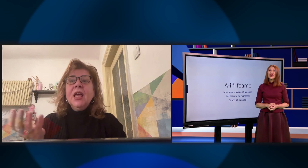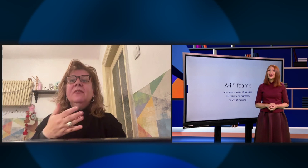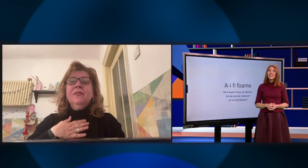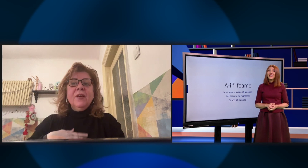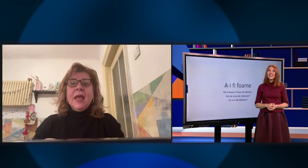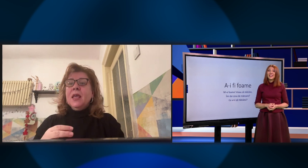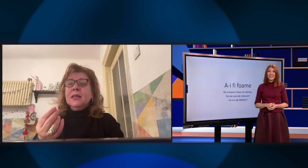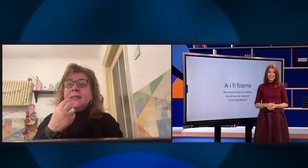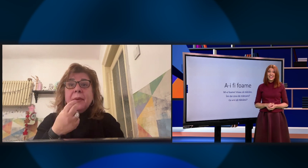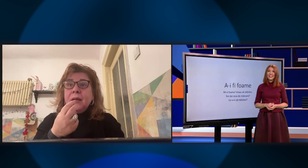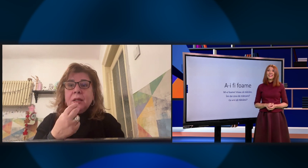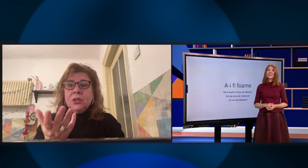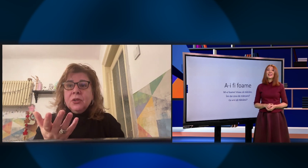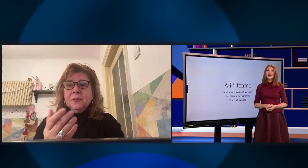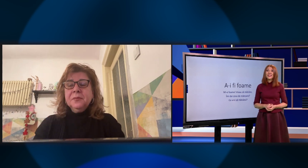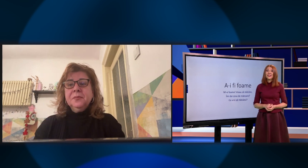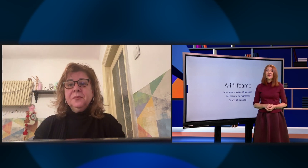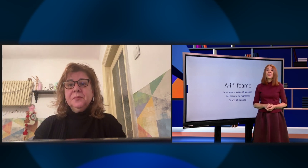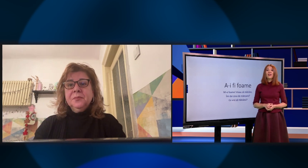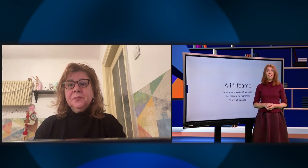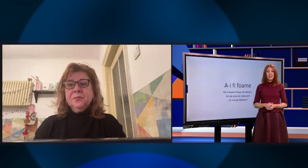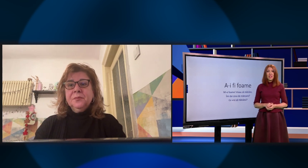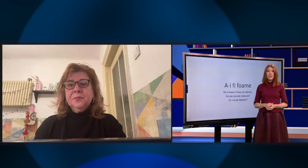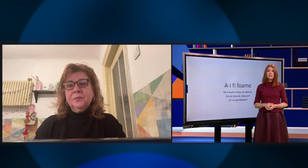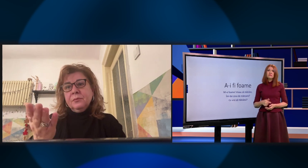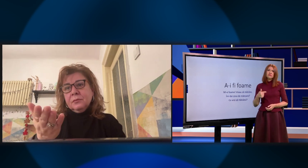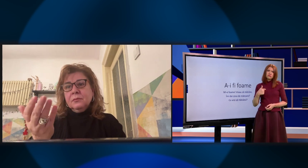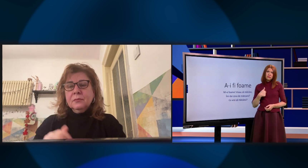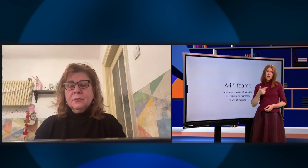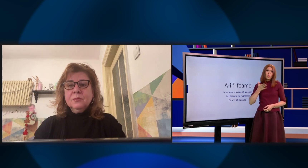Ce vrei să mănânci? Ok.